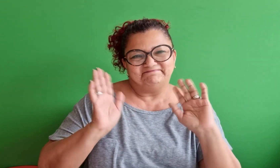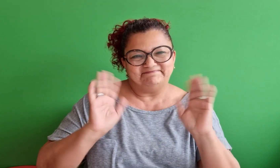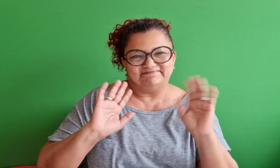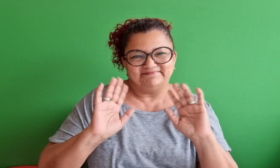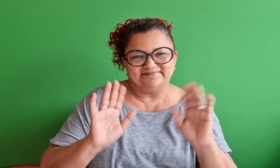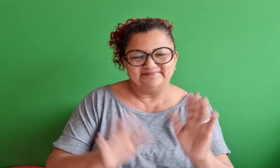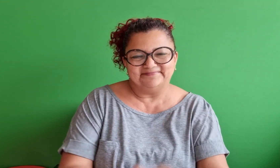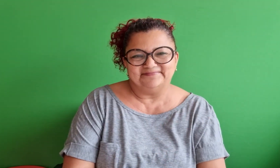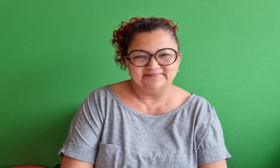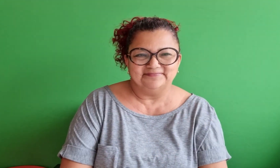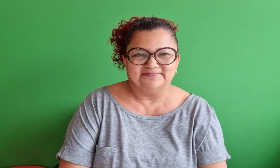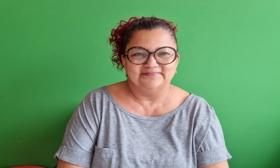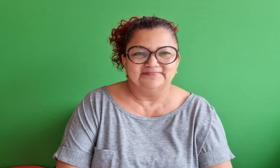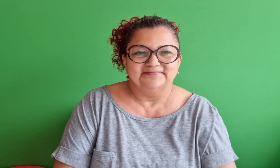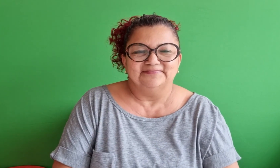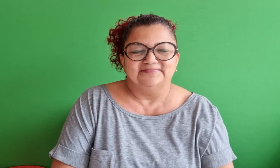obrigada tchau